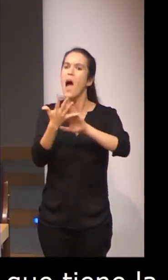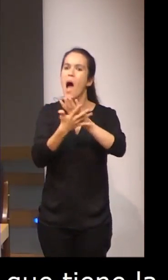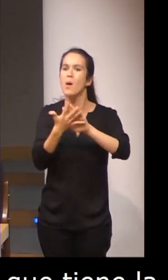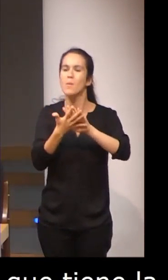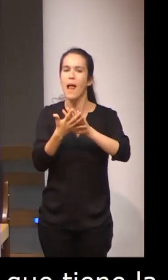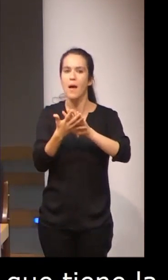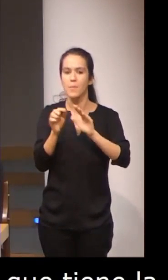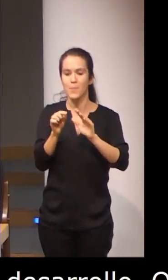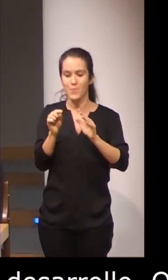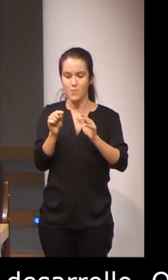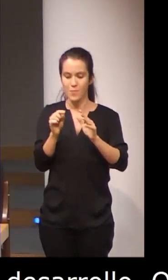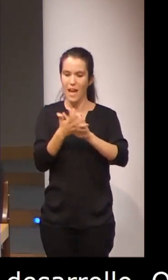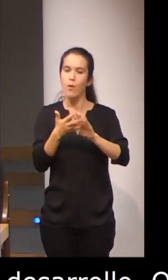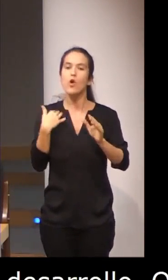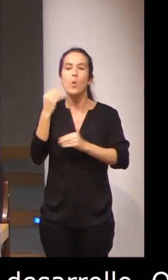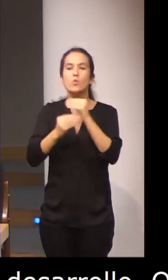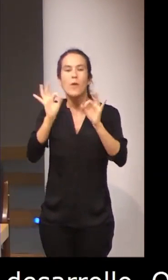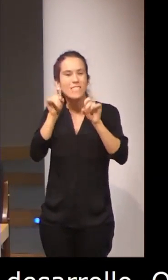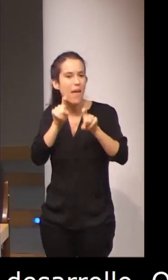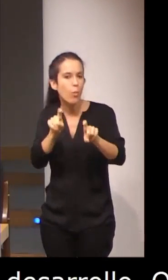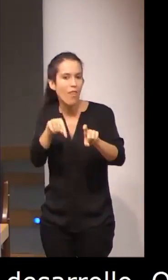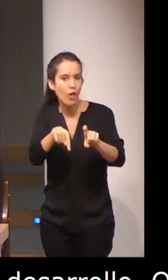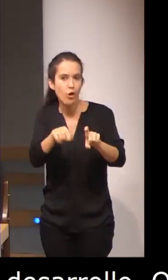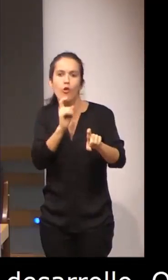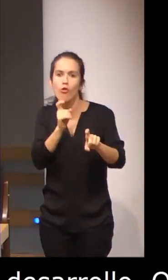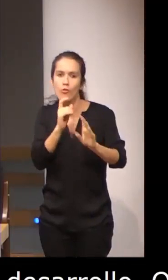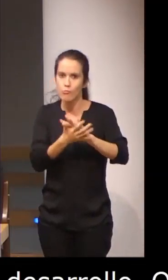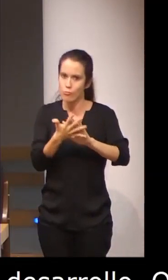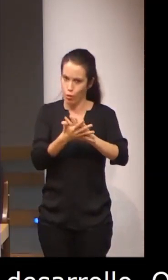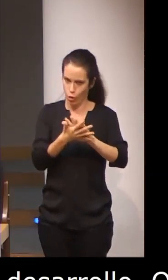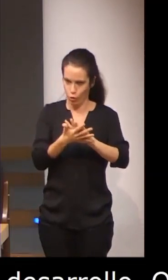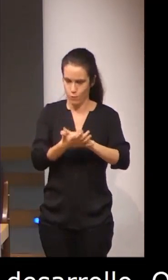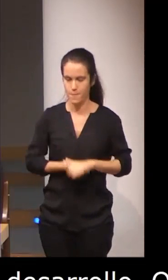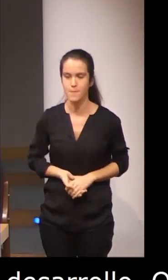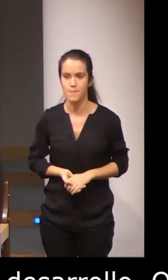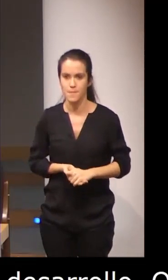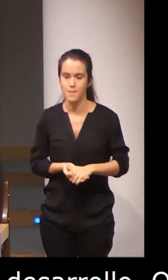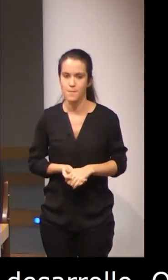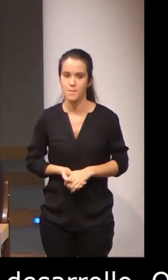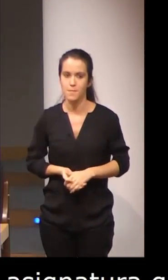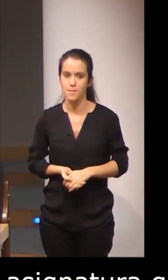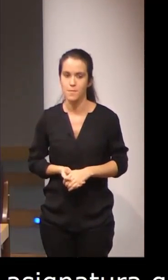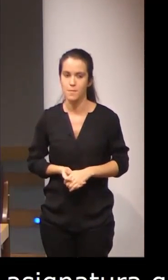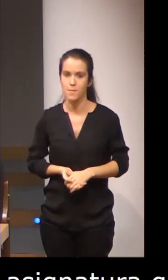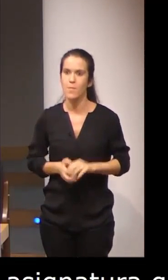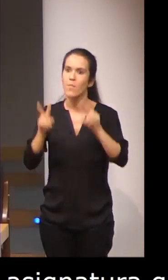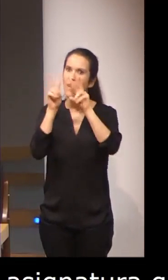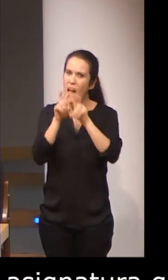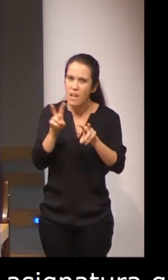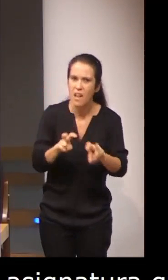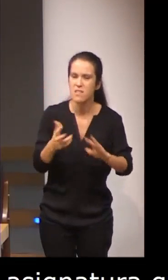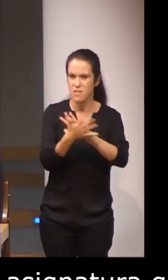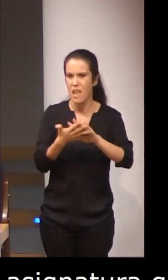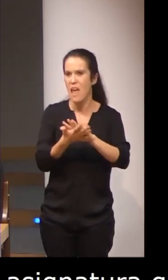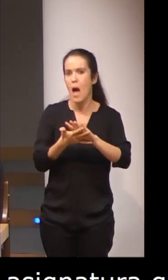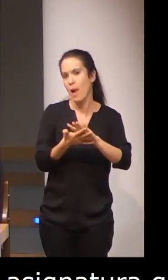en cuanto a su uso educativo y analizamos y enfatizamos la importancia que tiene la